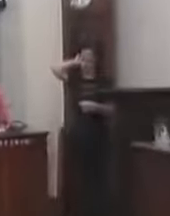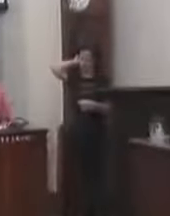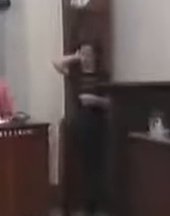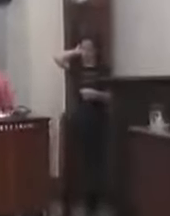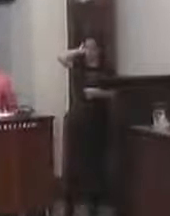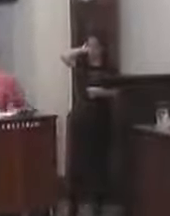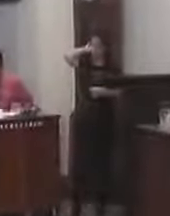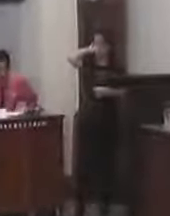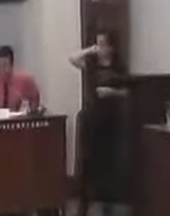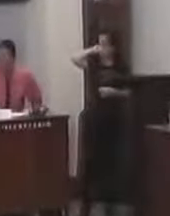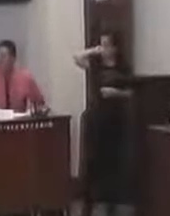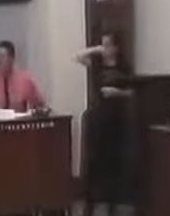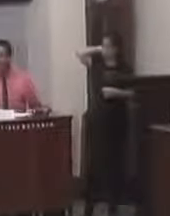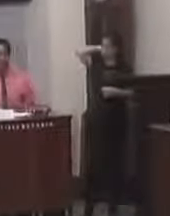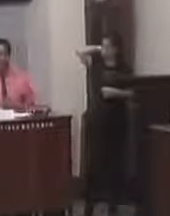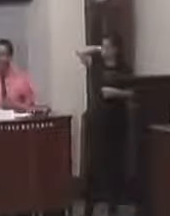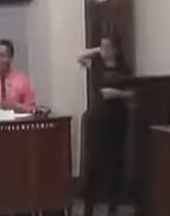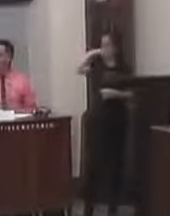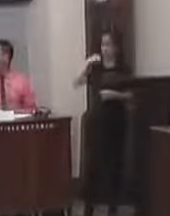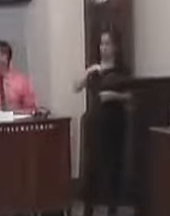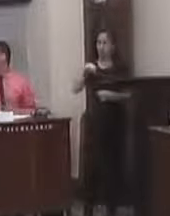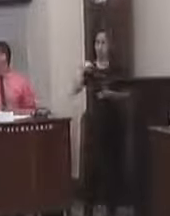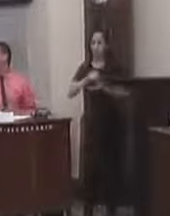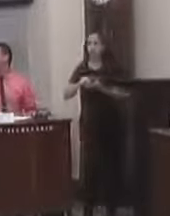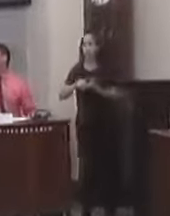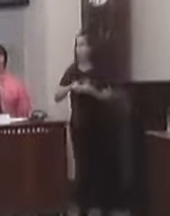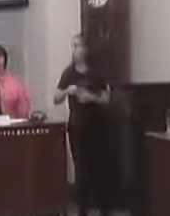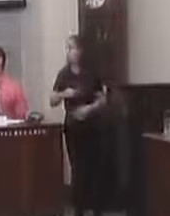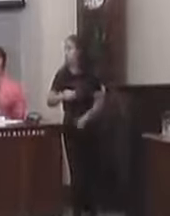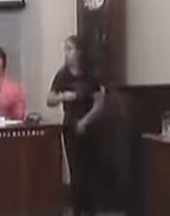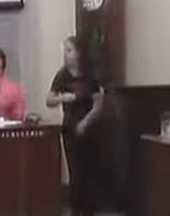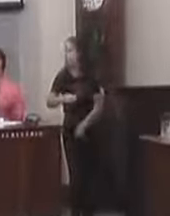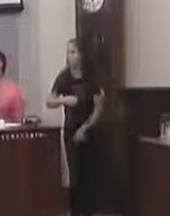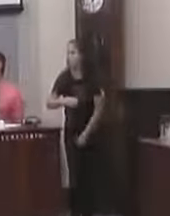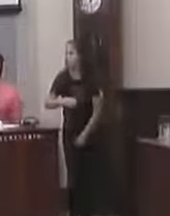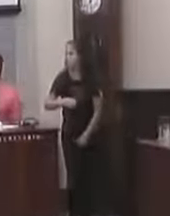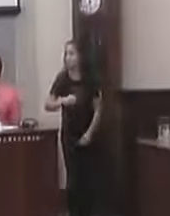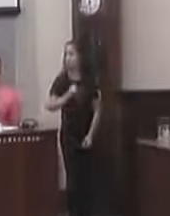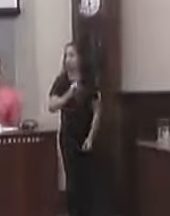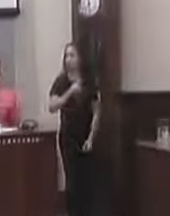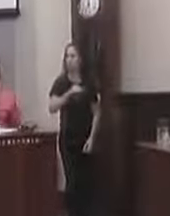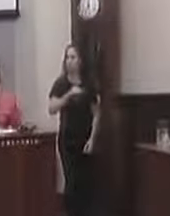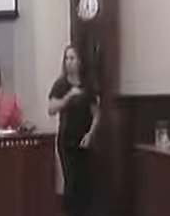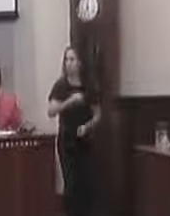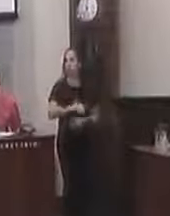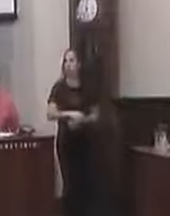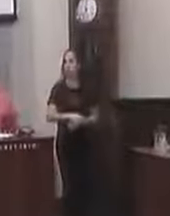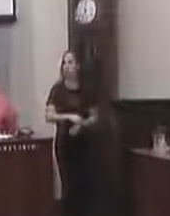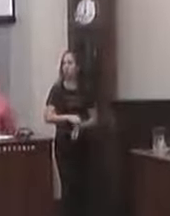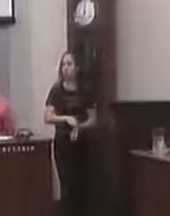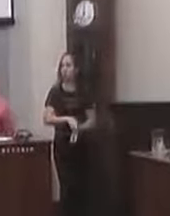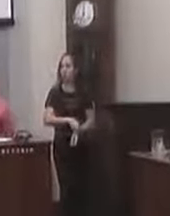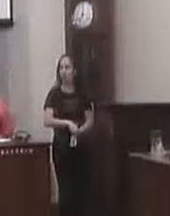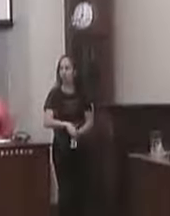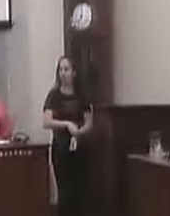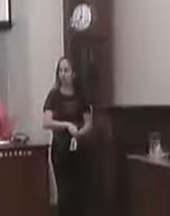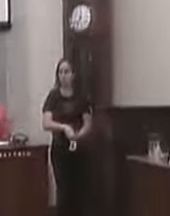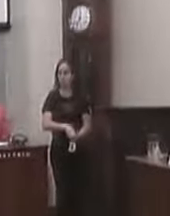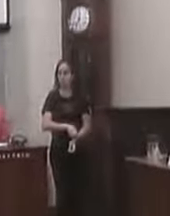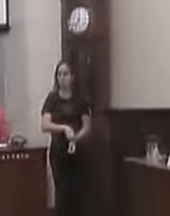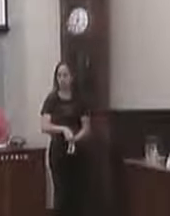Quem se inscreveu Na sessão passada Seu Marquinhos Seu Marquinhos